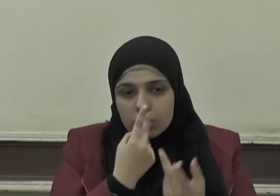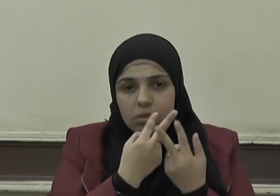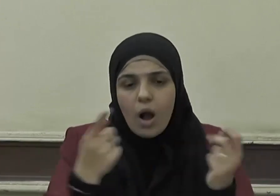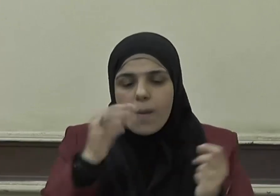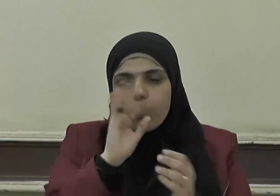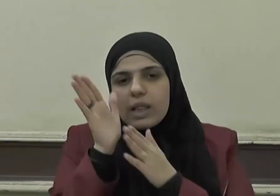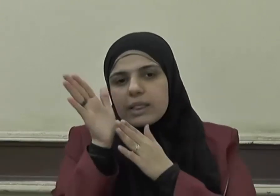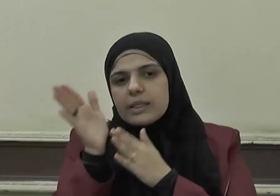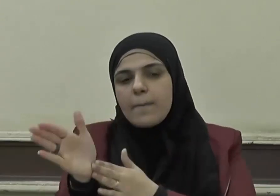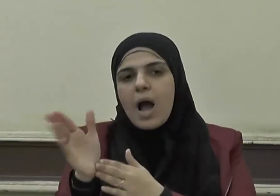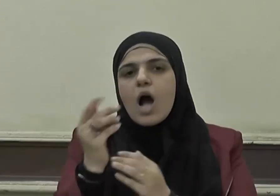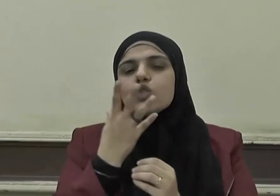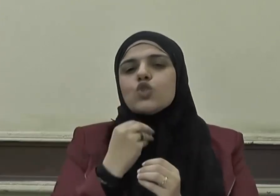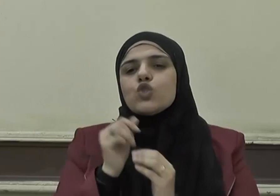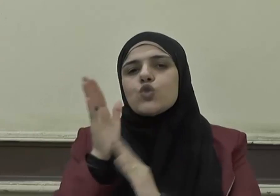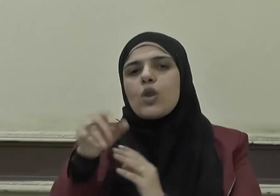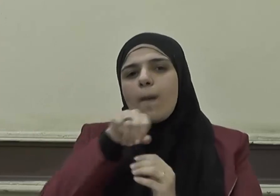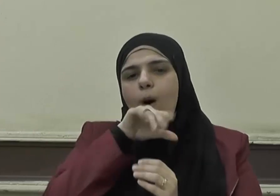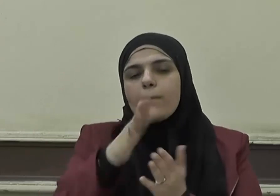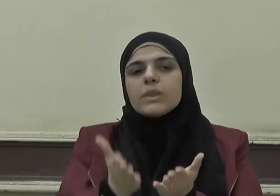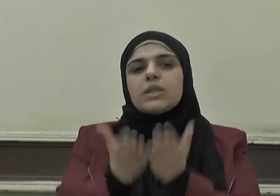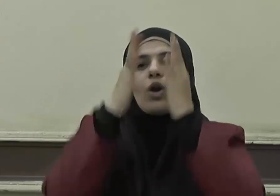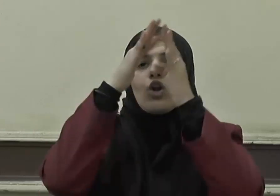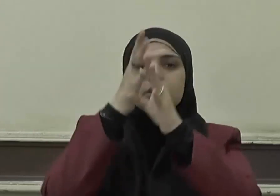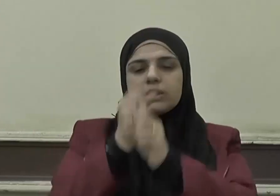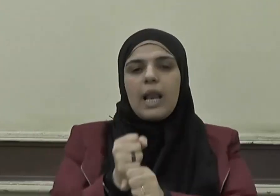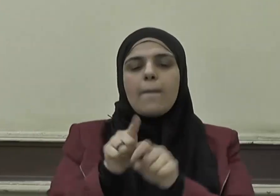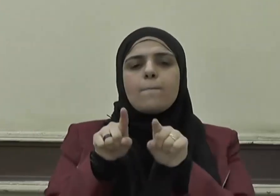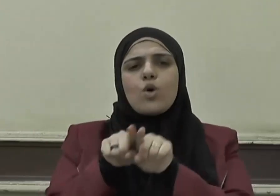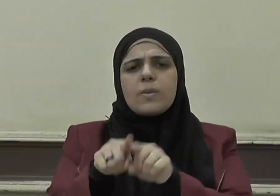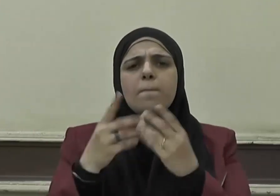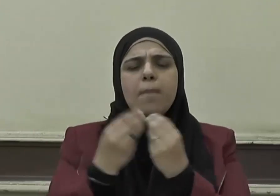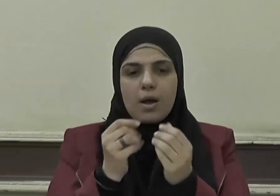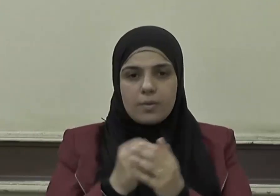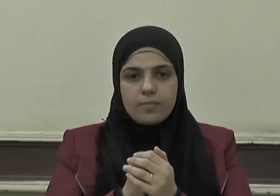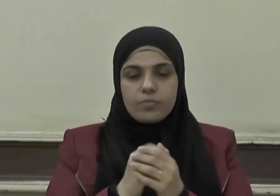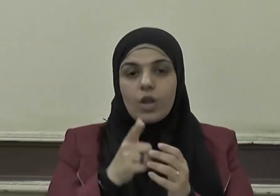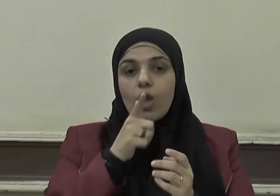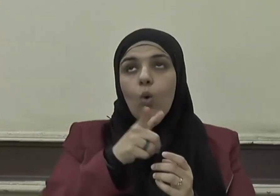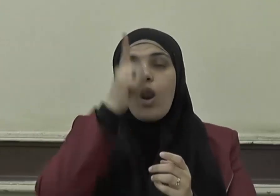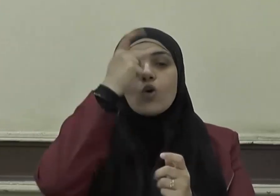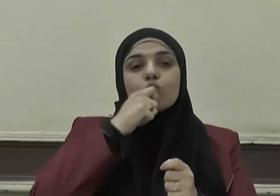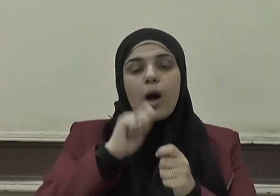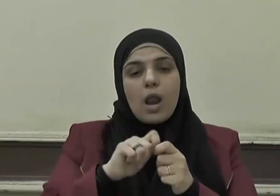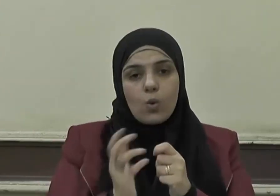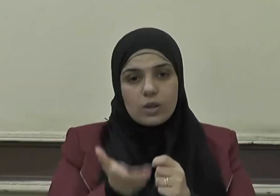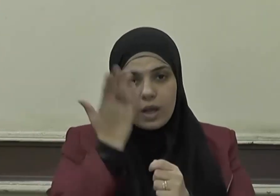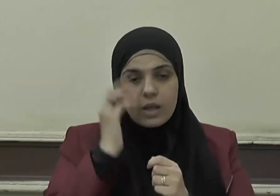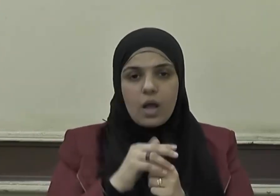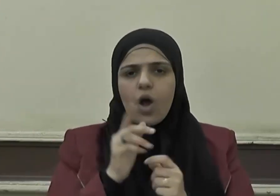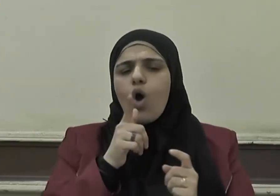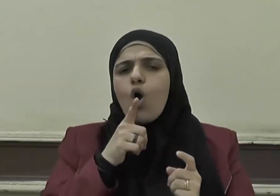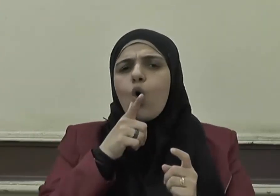باتباع سنته صلى الله عليه وسلم يقول تعالى قل إن